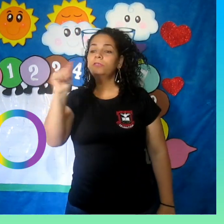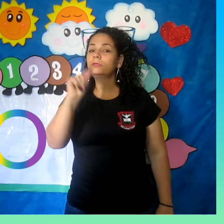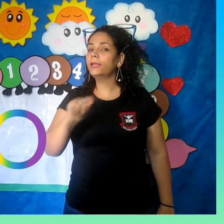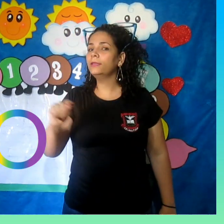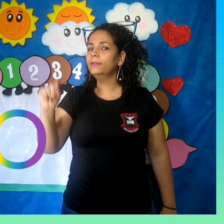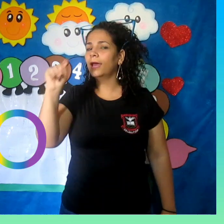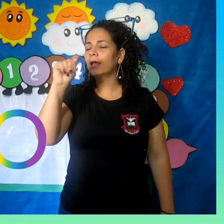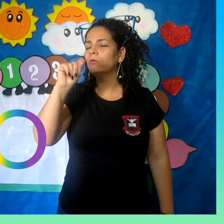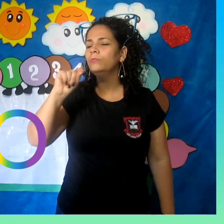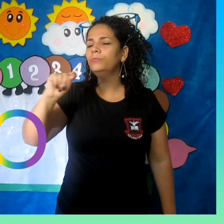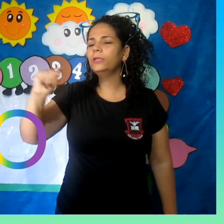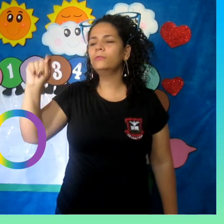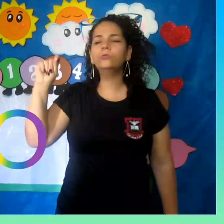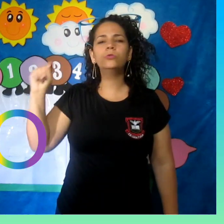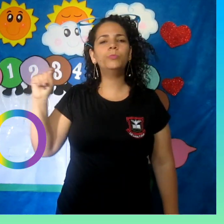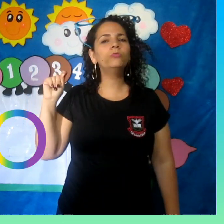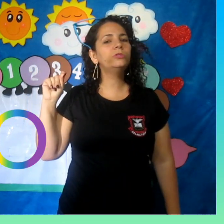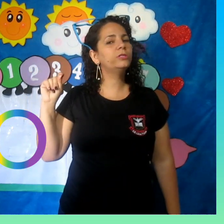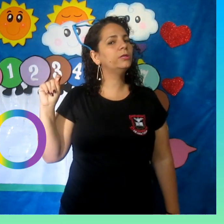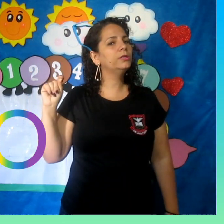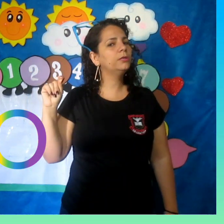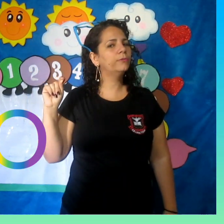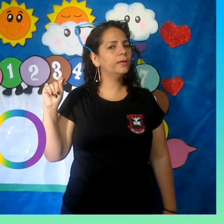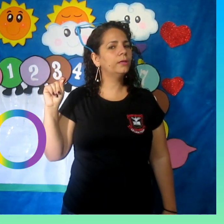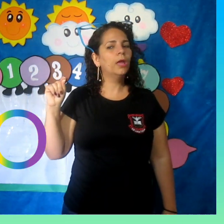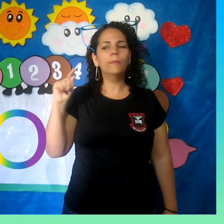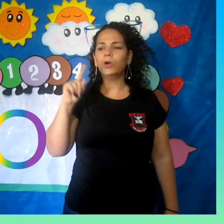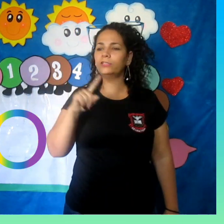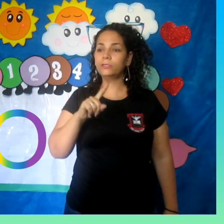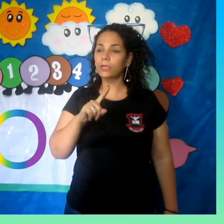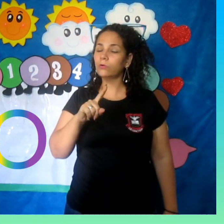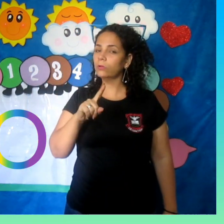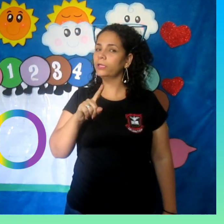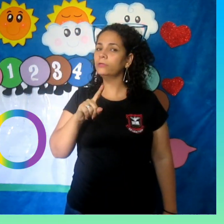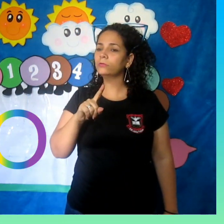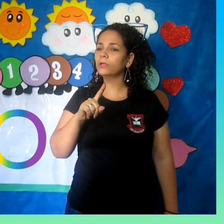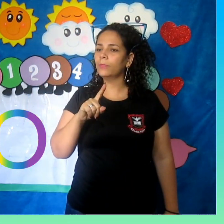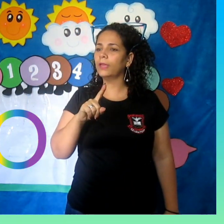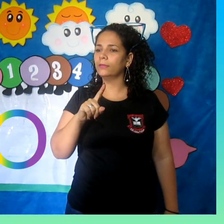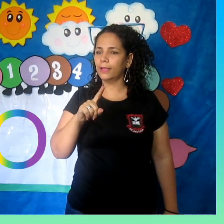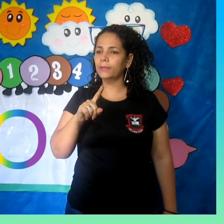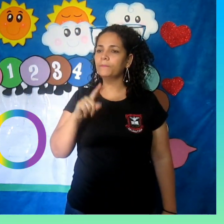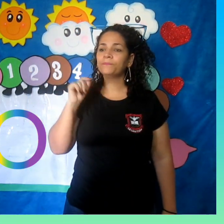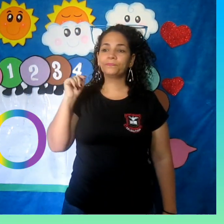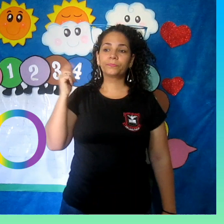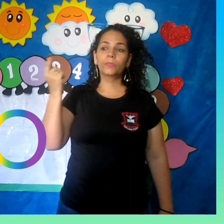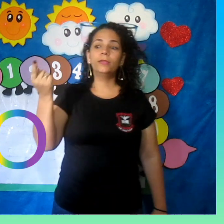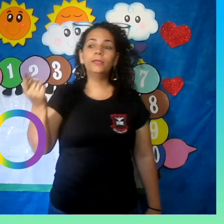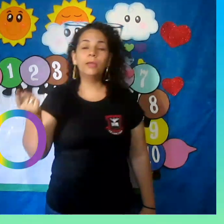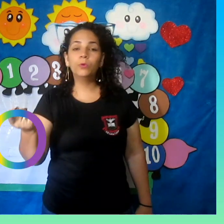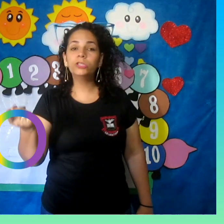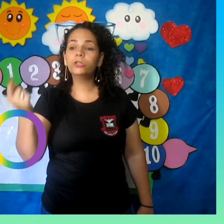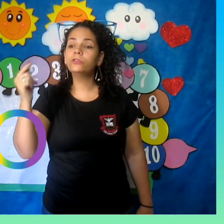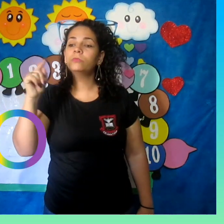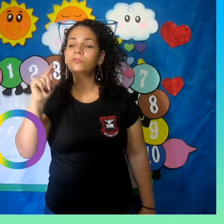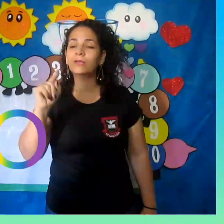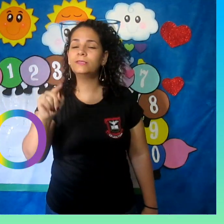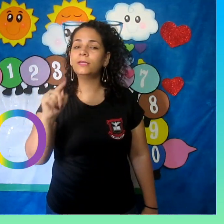treinar cobrindo no pontinho, hein? Pode ser colorido também, tá? E depois nós vamos fazer